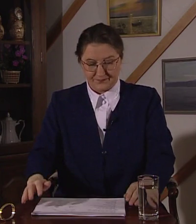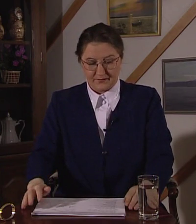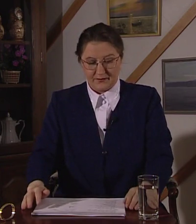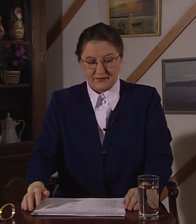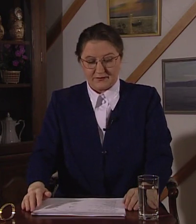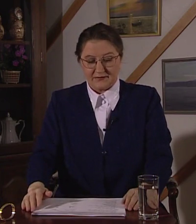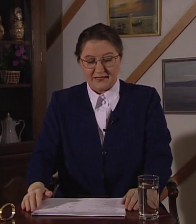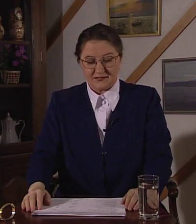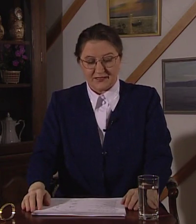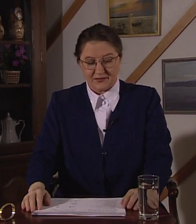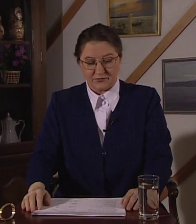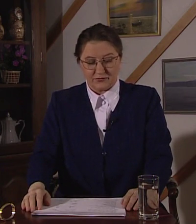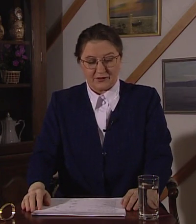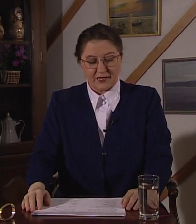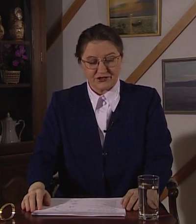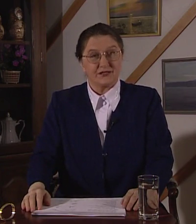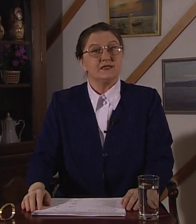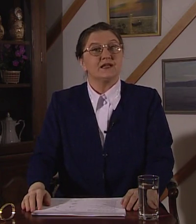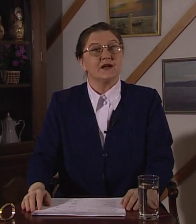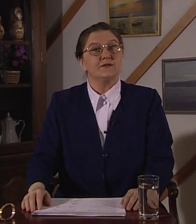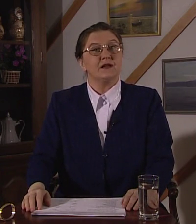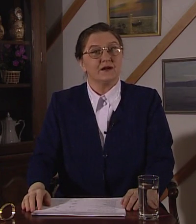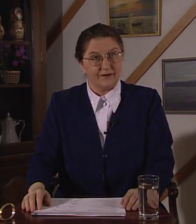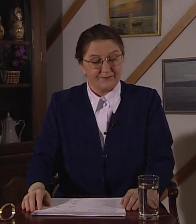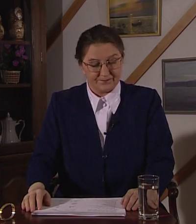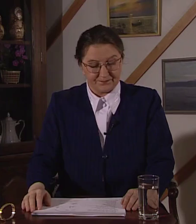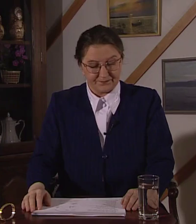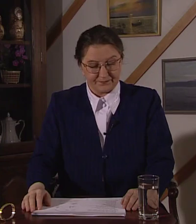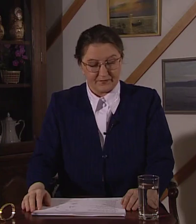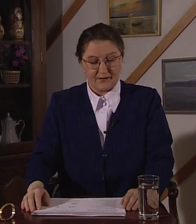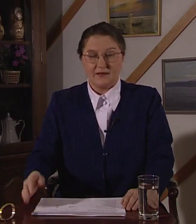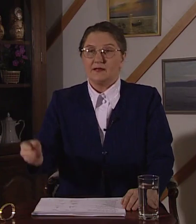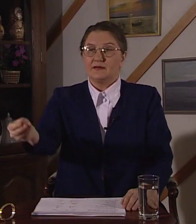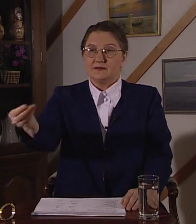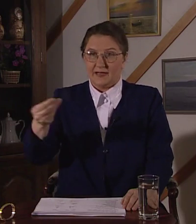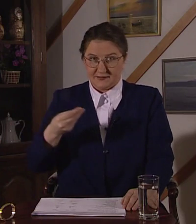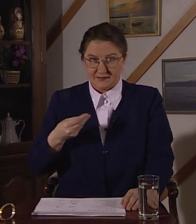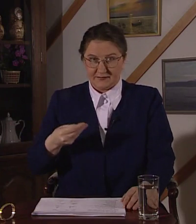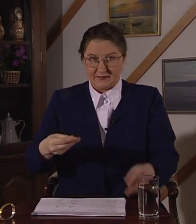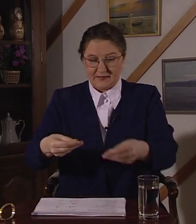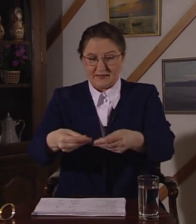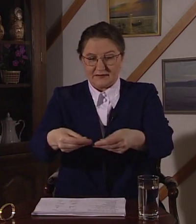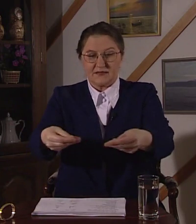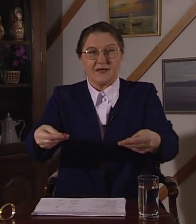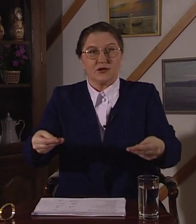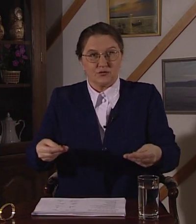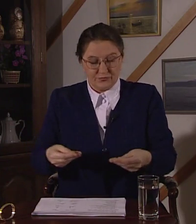Дайте тарелку каши и стакан молока. Дайте тарелку